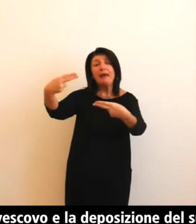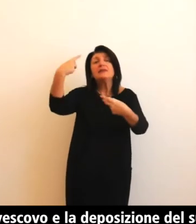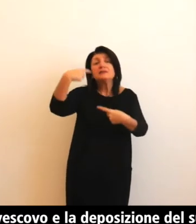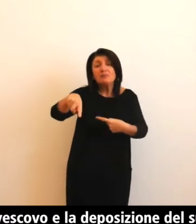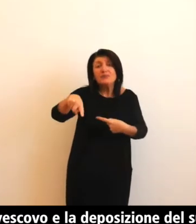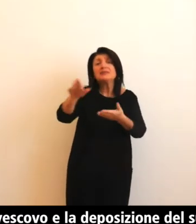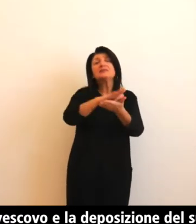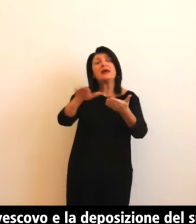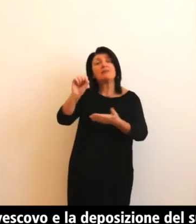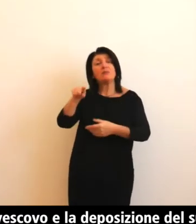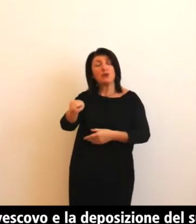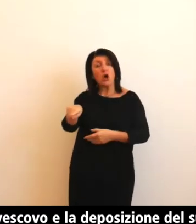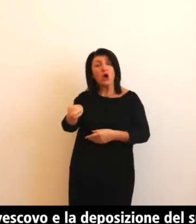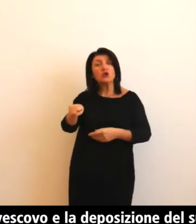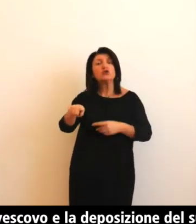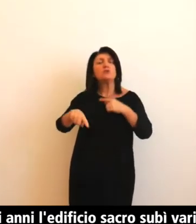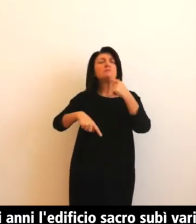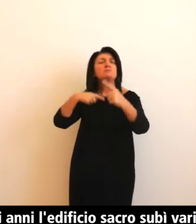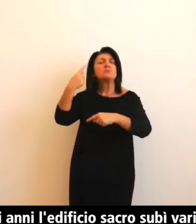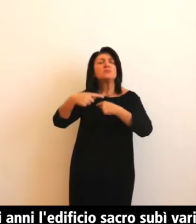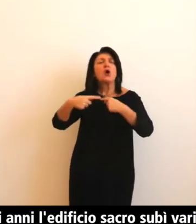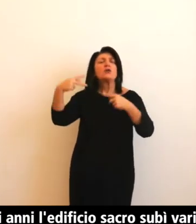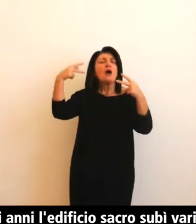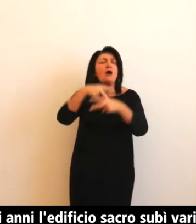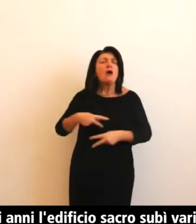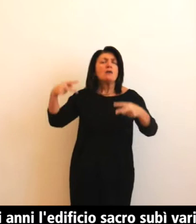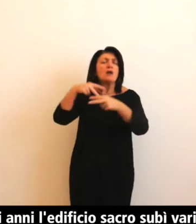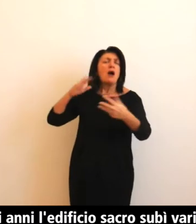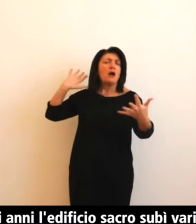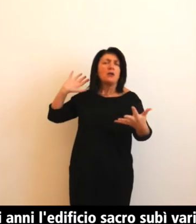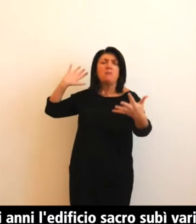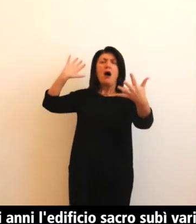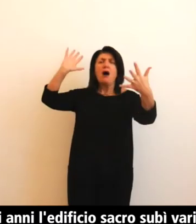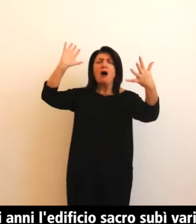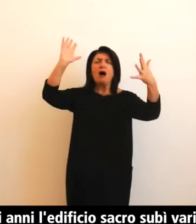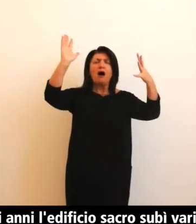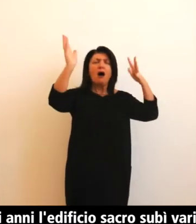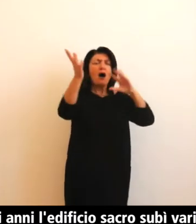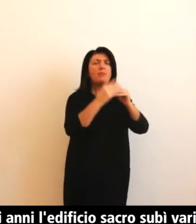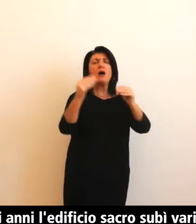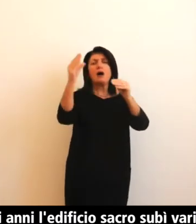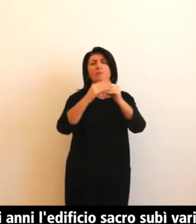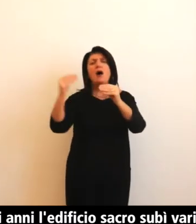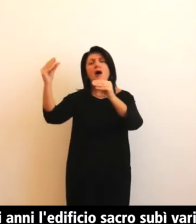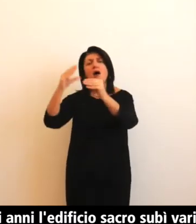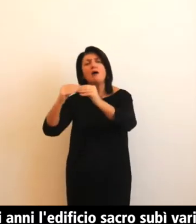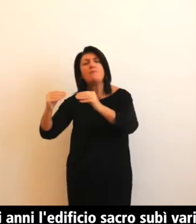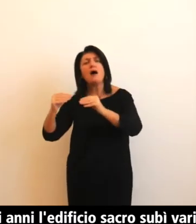Nel corso degli anni l'edificio sacro subì vari interventi ed ha preso il suo aspetto definitivo tra